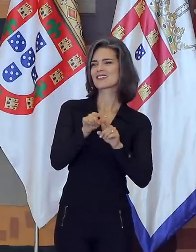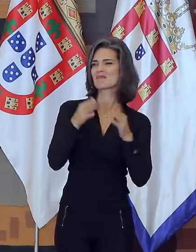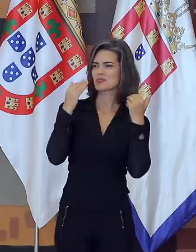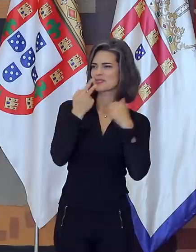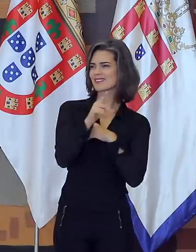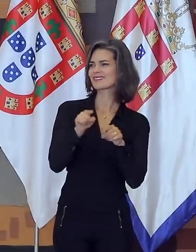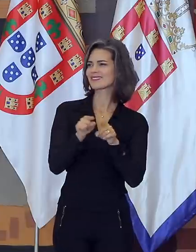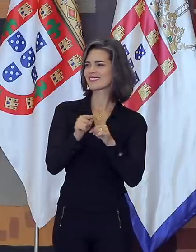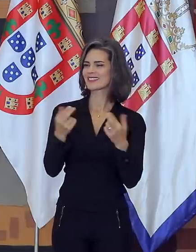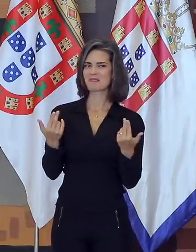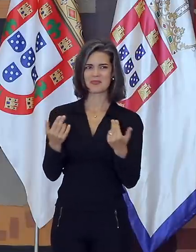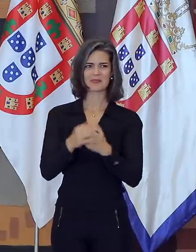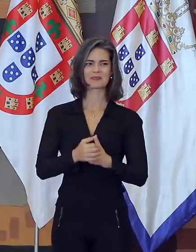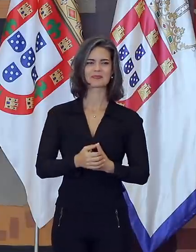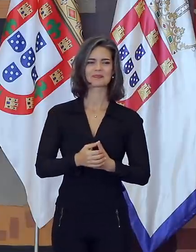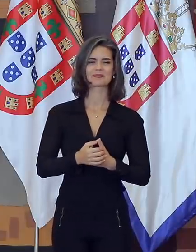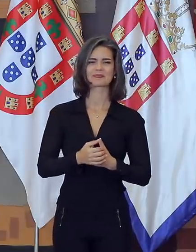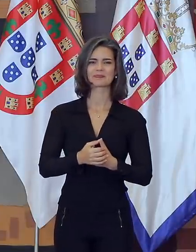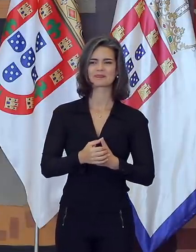É inevitável, enfim,